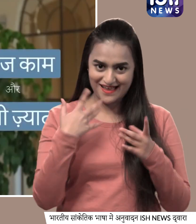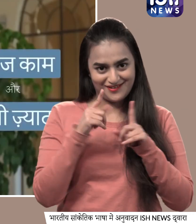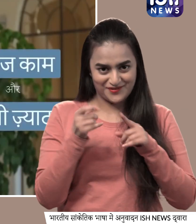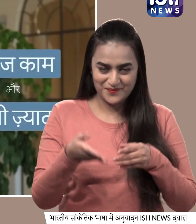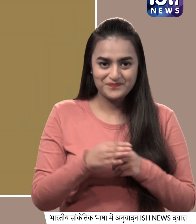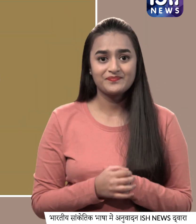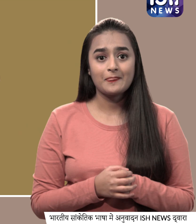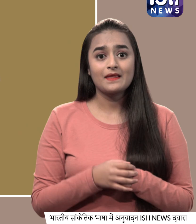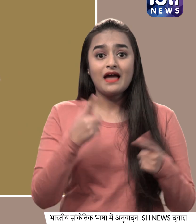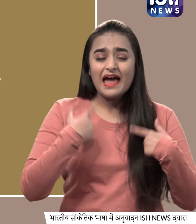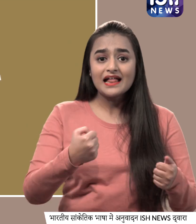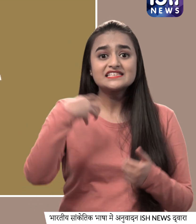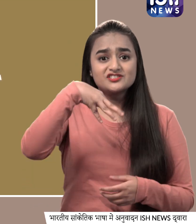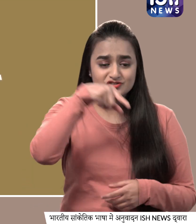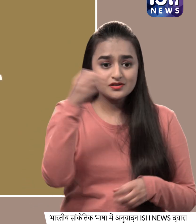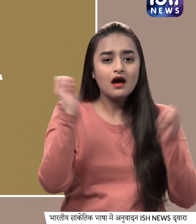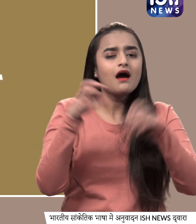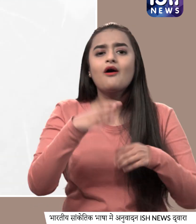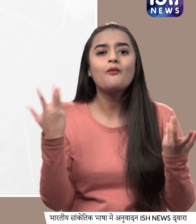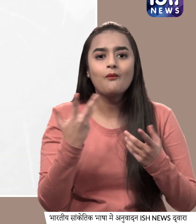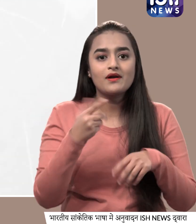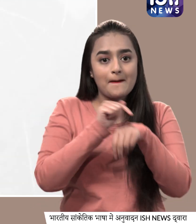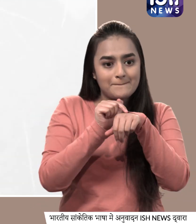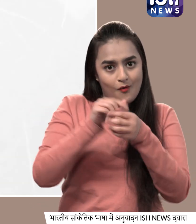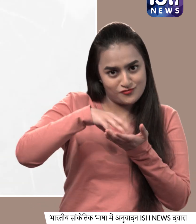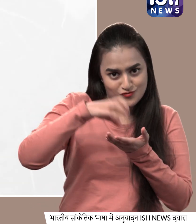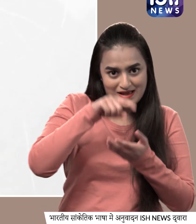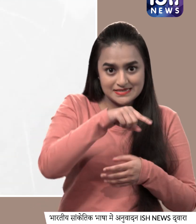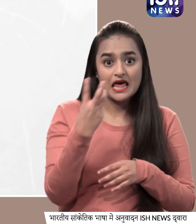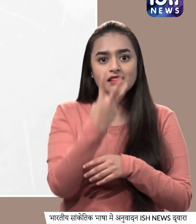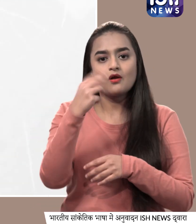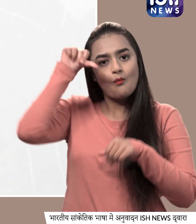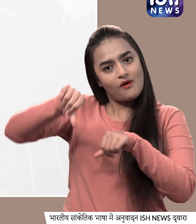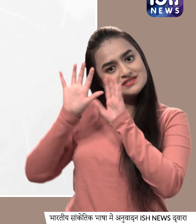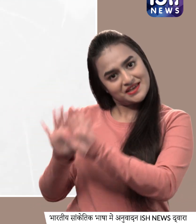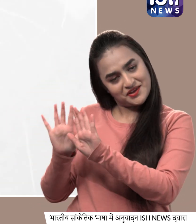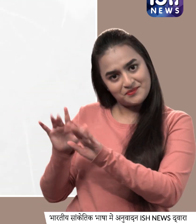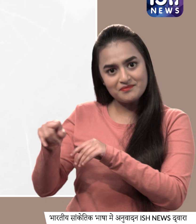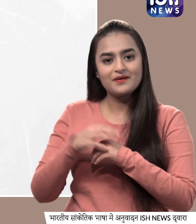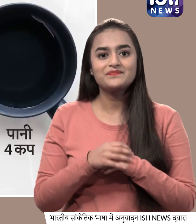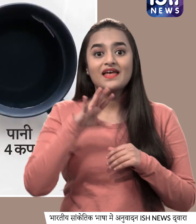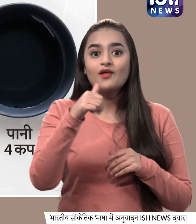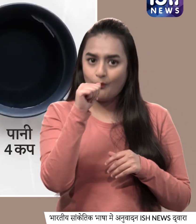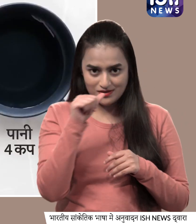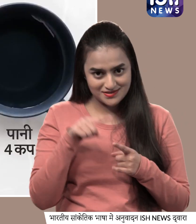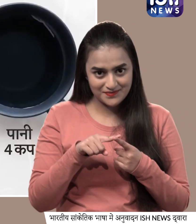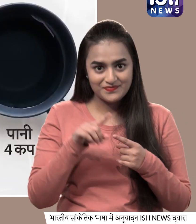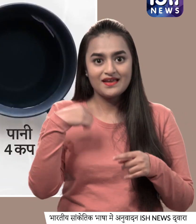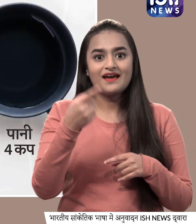करते हैं। साथविक खिच्टी बनाने के लिए आपको चाहिए है। व्राउन राइस तीन घंटे पानी में भिगोई हुए, पीने का पानी, बारीक